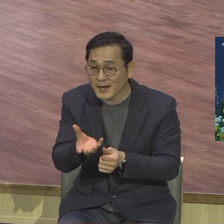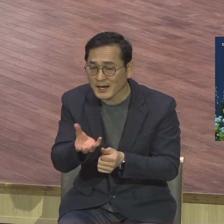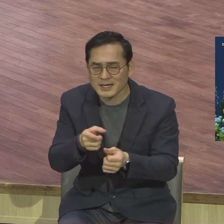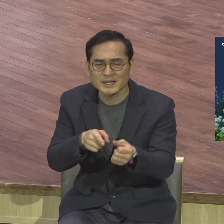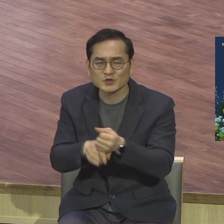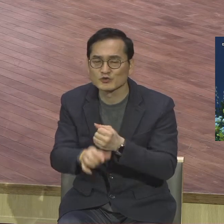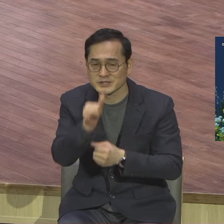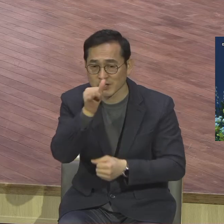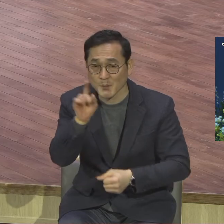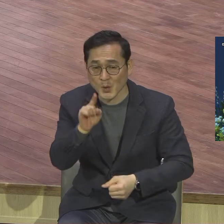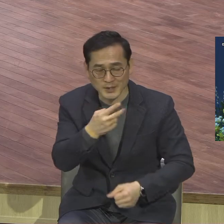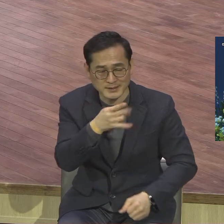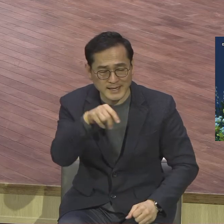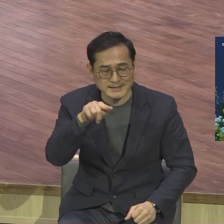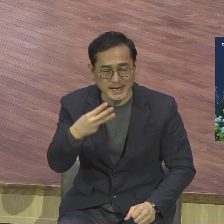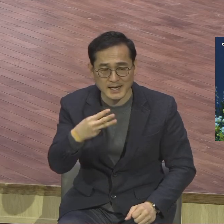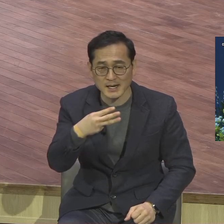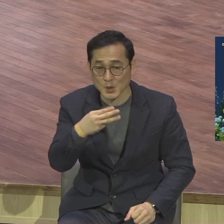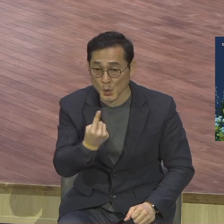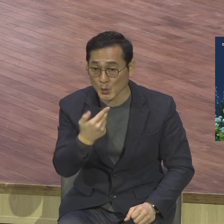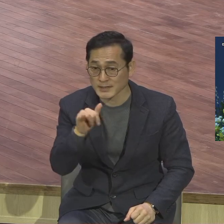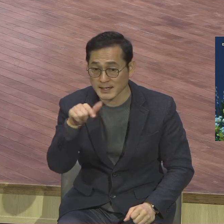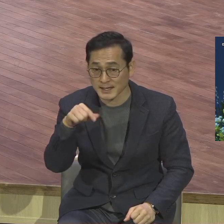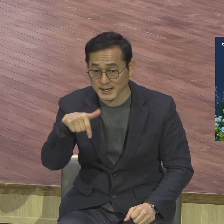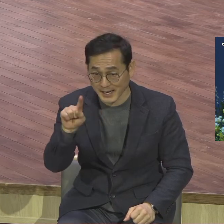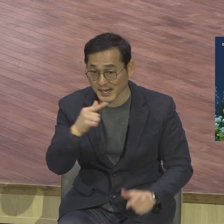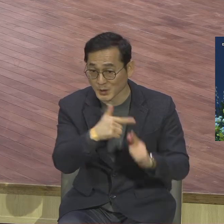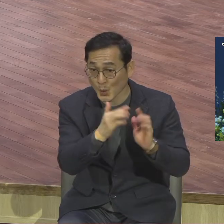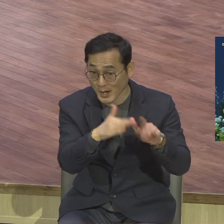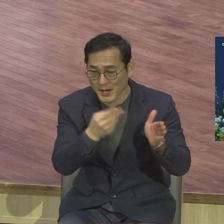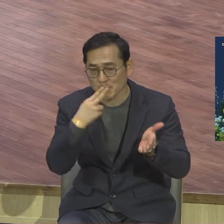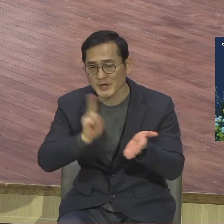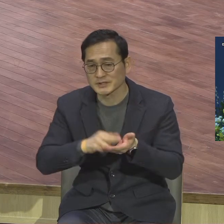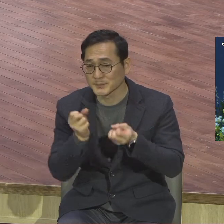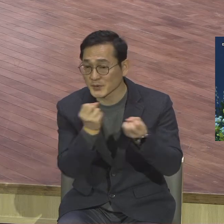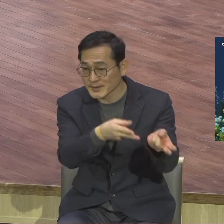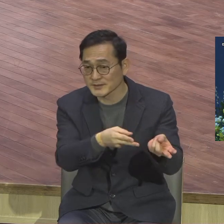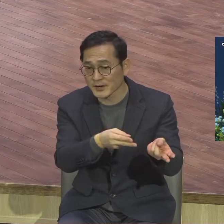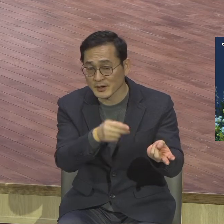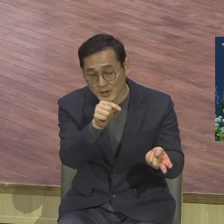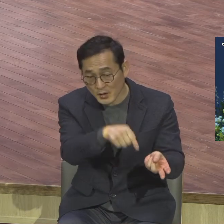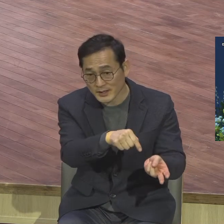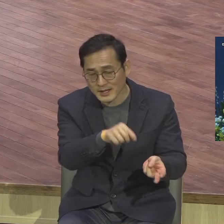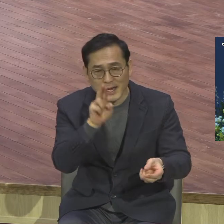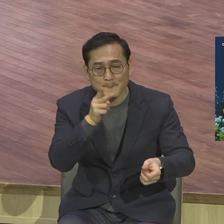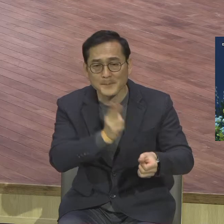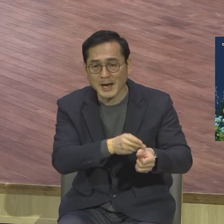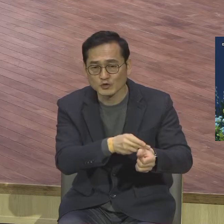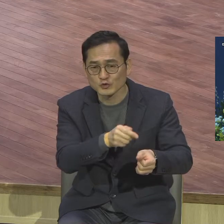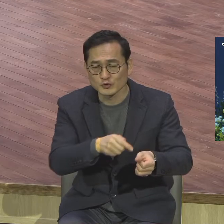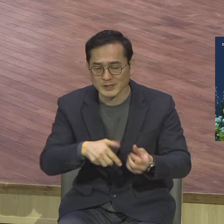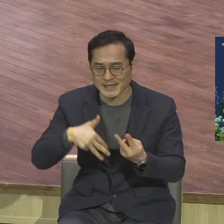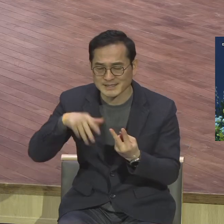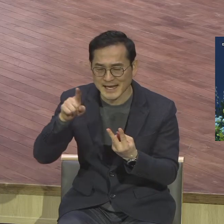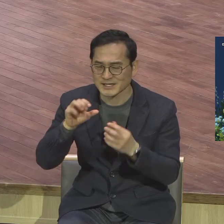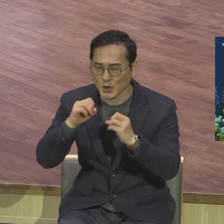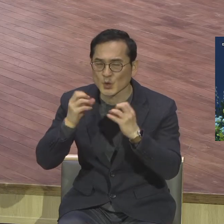대사님과 교회 편지를 쓰고 있는 상황입니다 대사님과 교회에는 사도 바울이 제2차 전도여행할 때